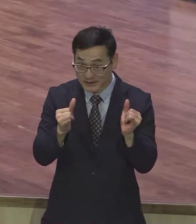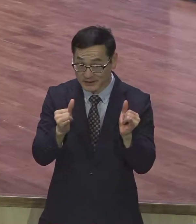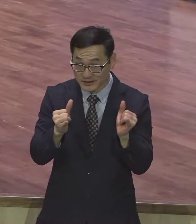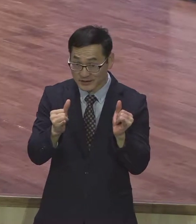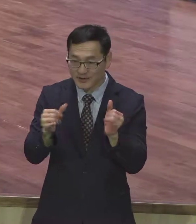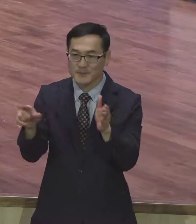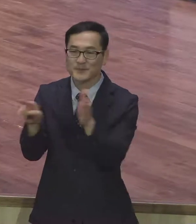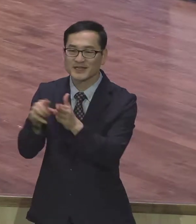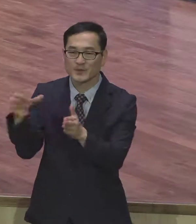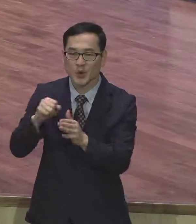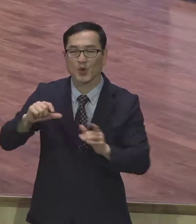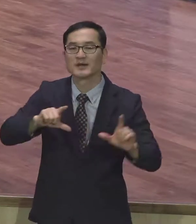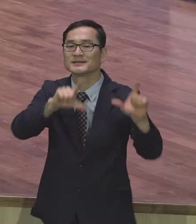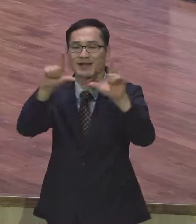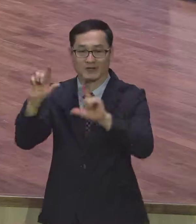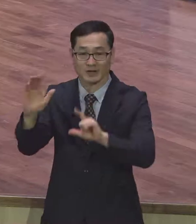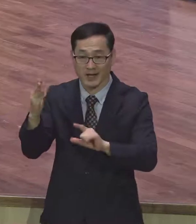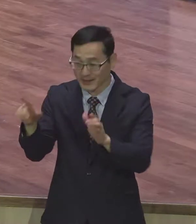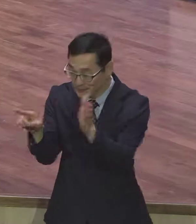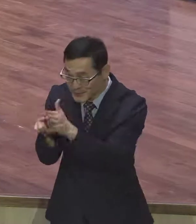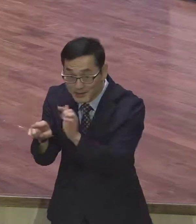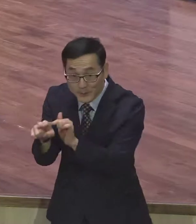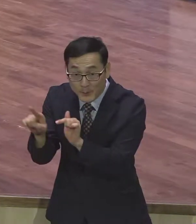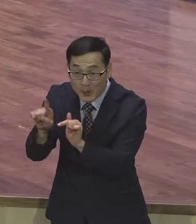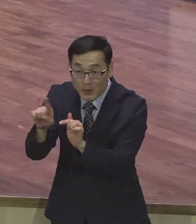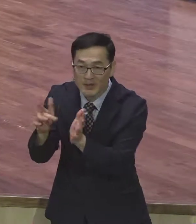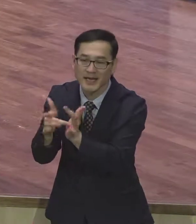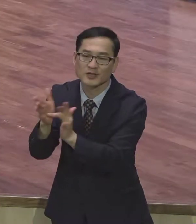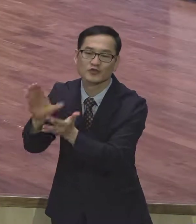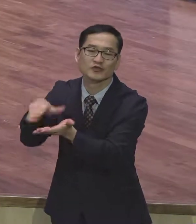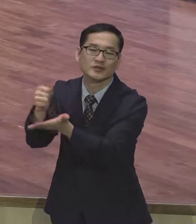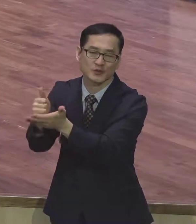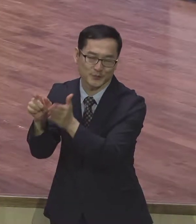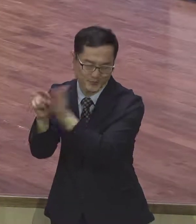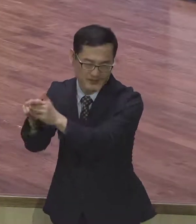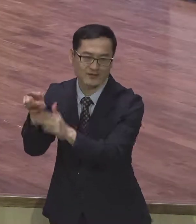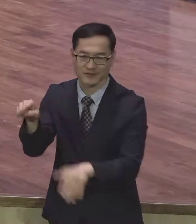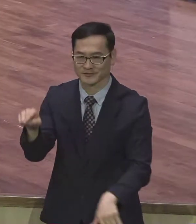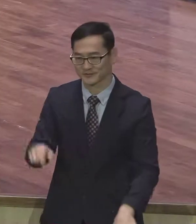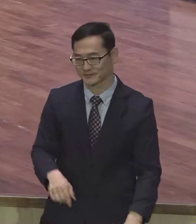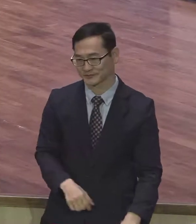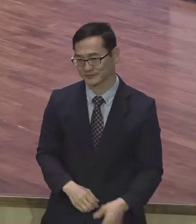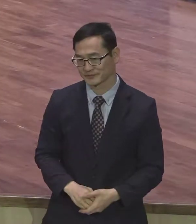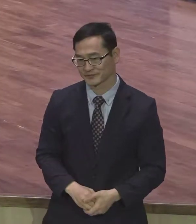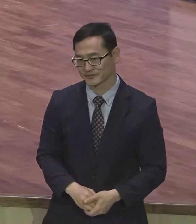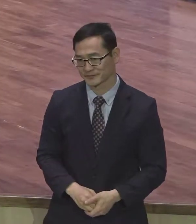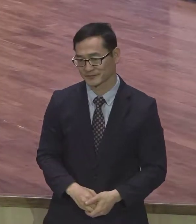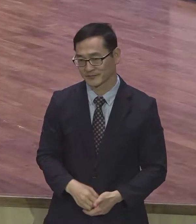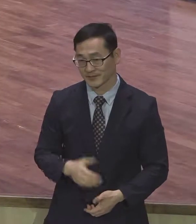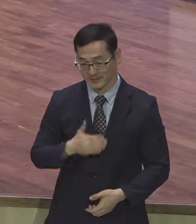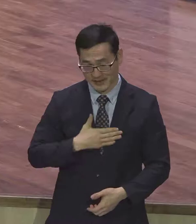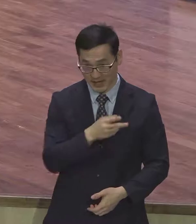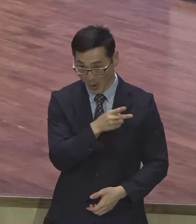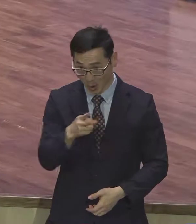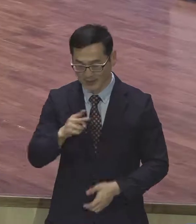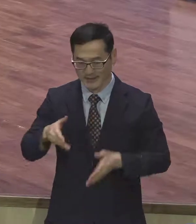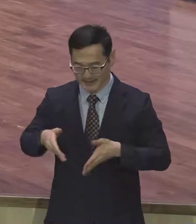믿음이에요. 이것이 오직 의인은 믿음으로 살리라. 여기서 시작되는 신앙생활. 내가 곧 길이요, 진리요,